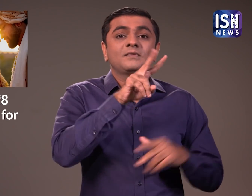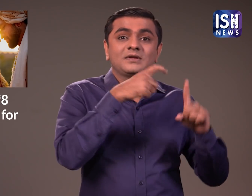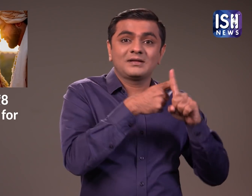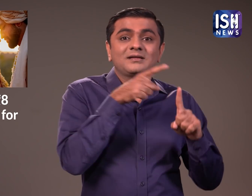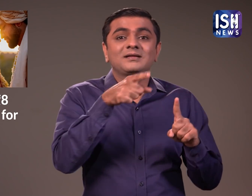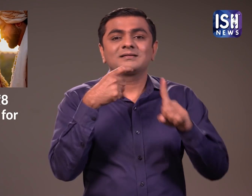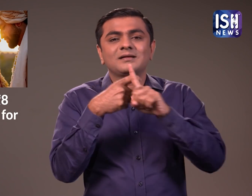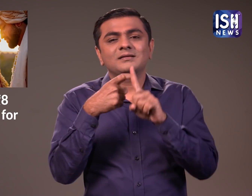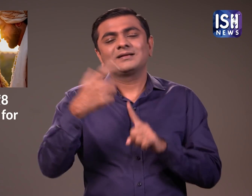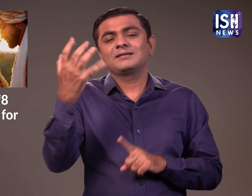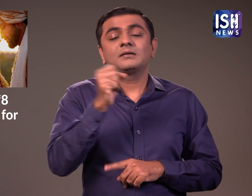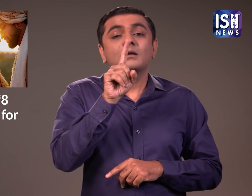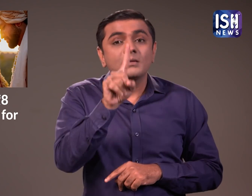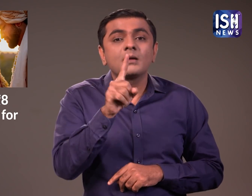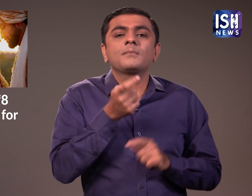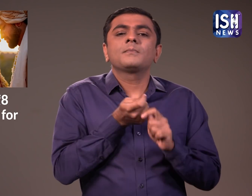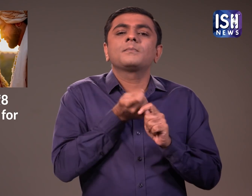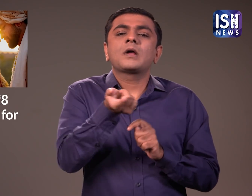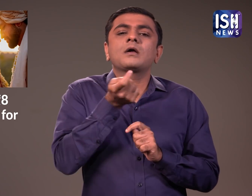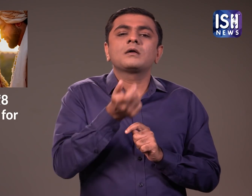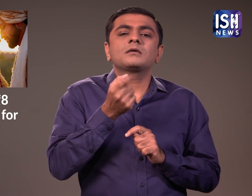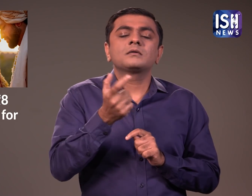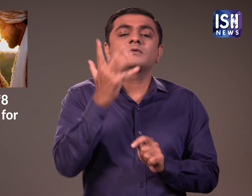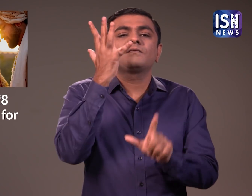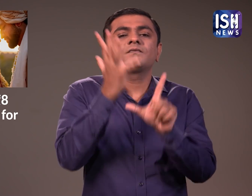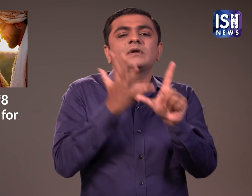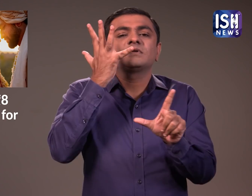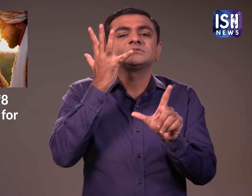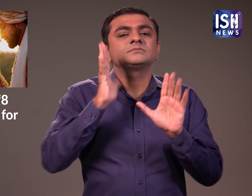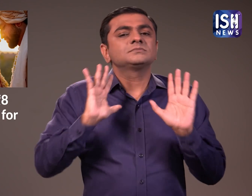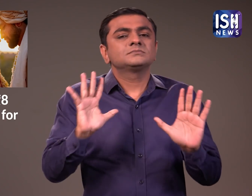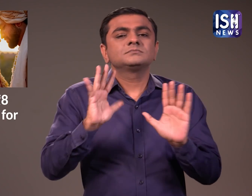अपार्टमेंट को दोनों द्वारा पांच साल की अवदी के लिए किरायप पर लिया जा रहा है